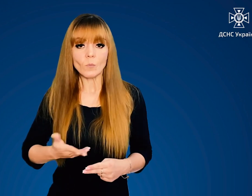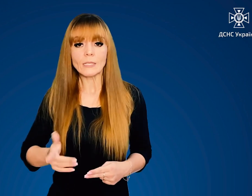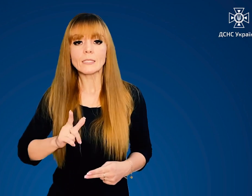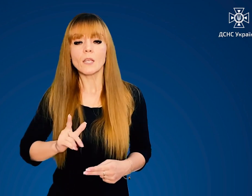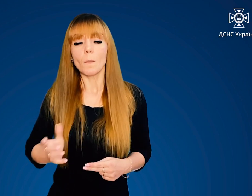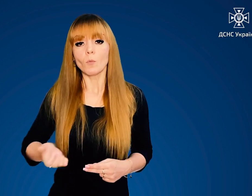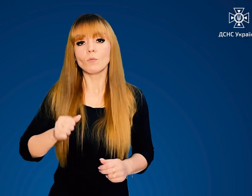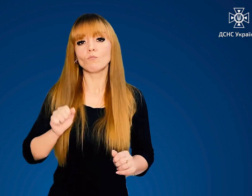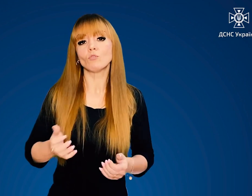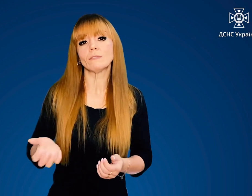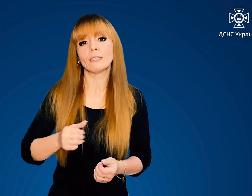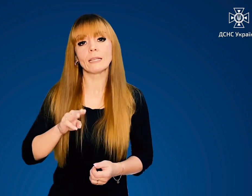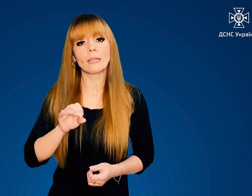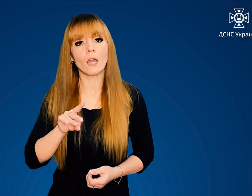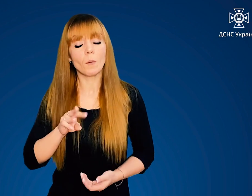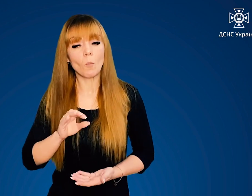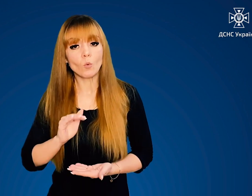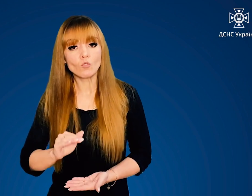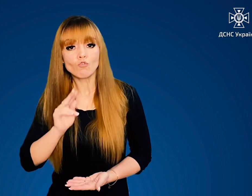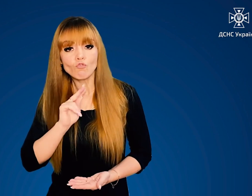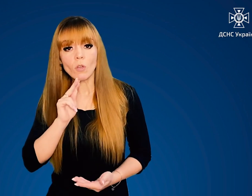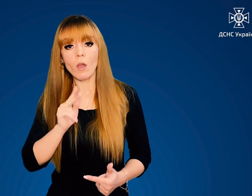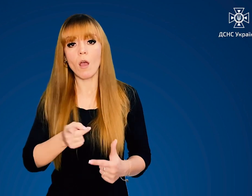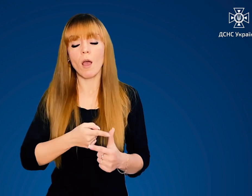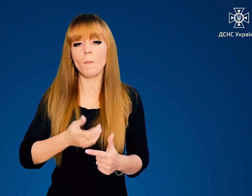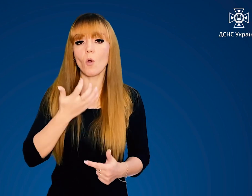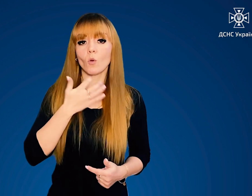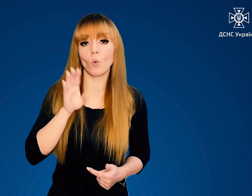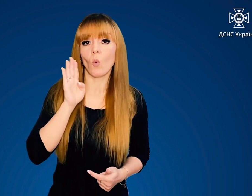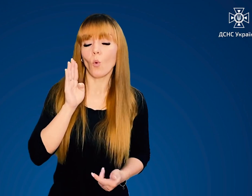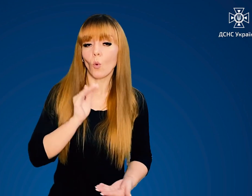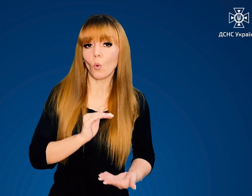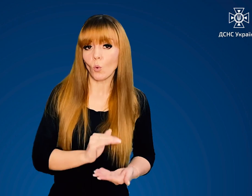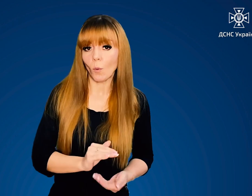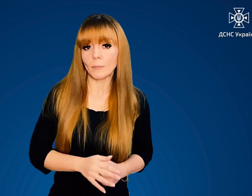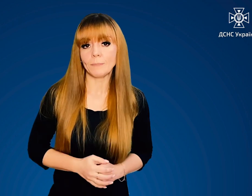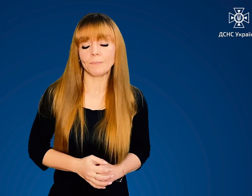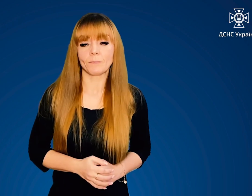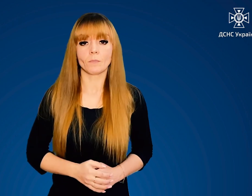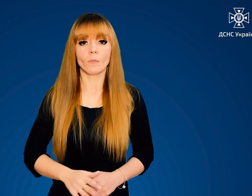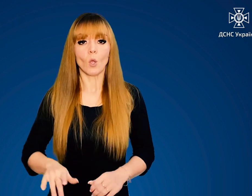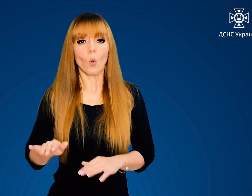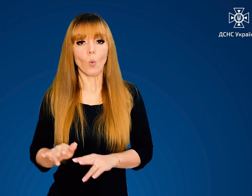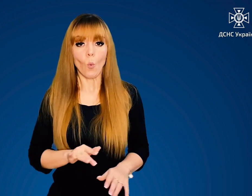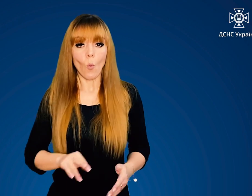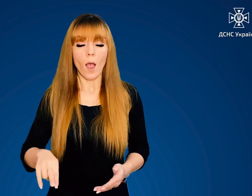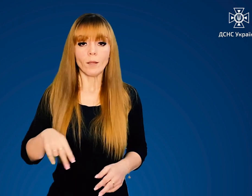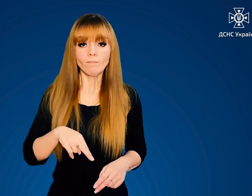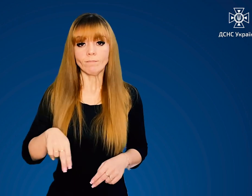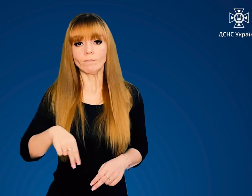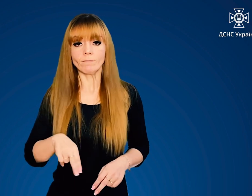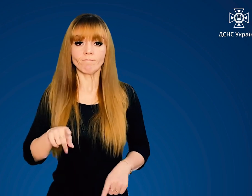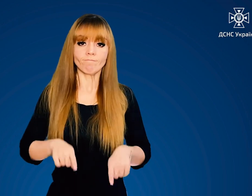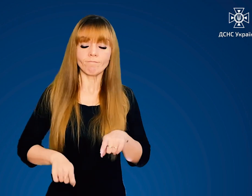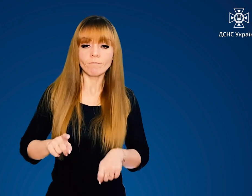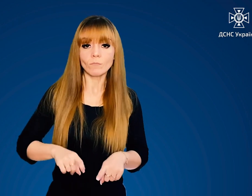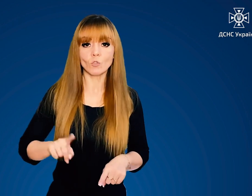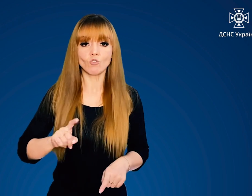Із собою можна взяти термос із чаєм або окропом. Рухайтесь на місці, аби